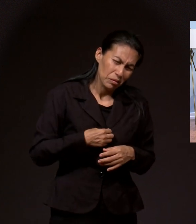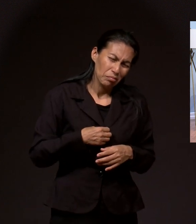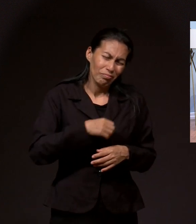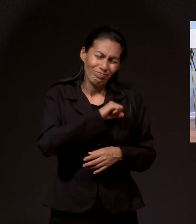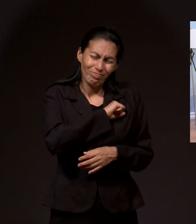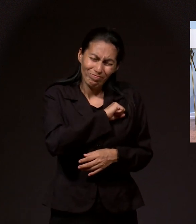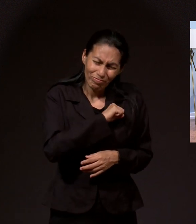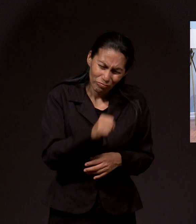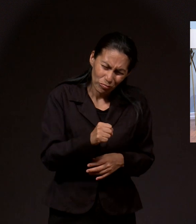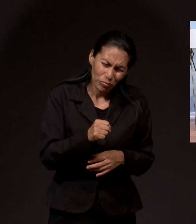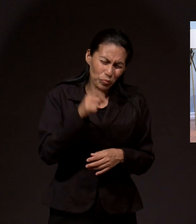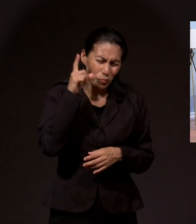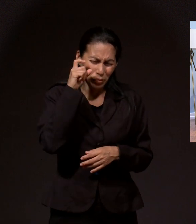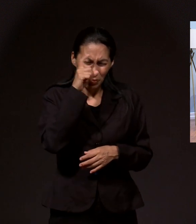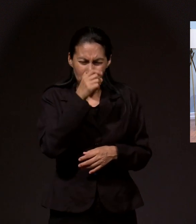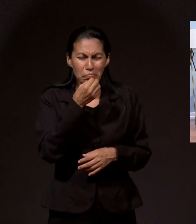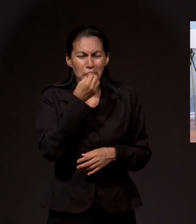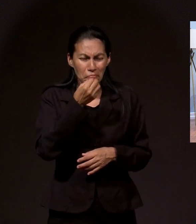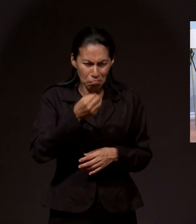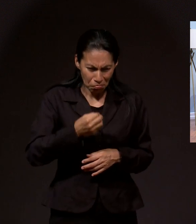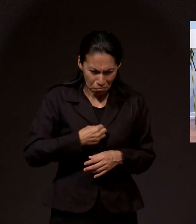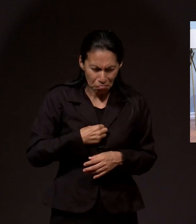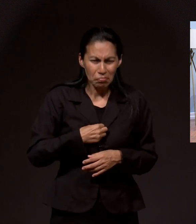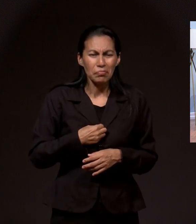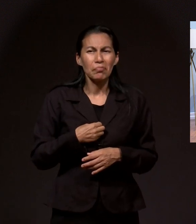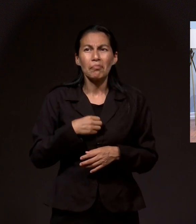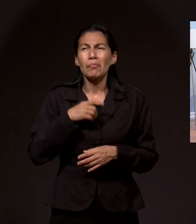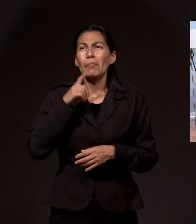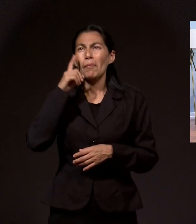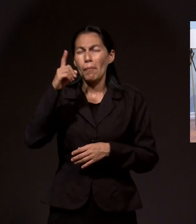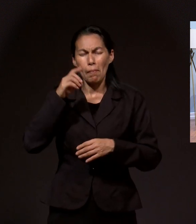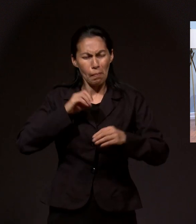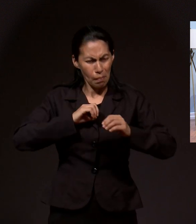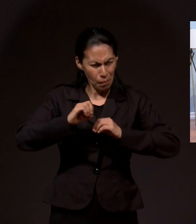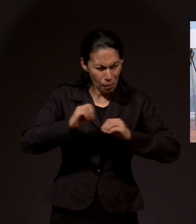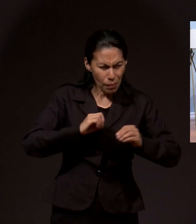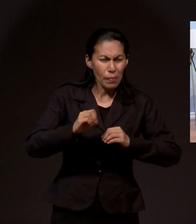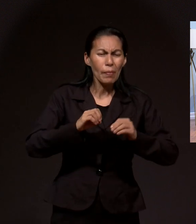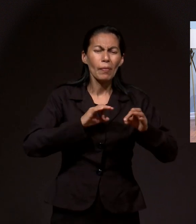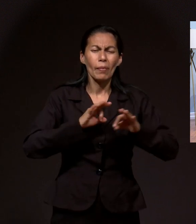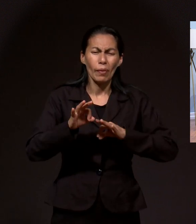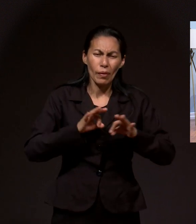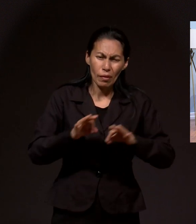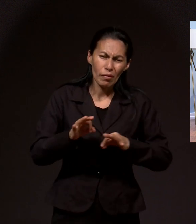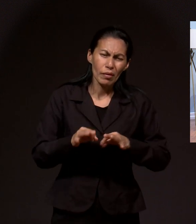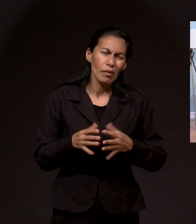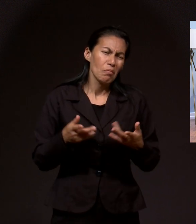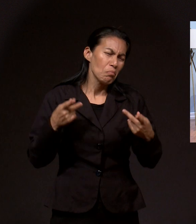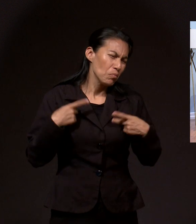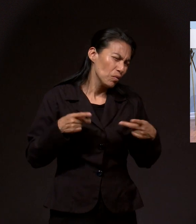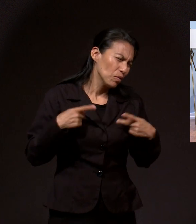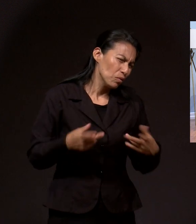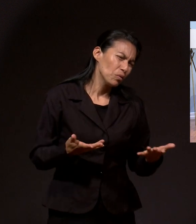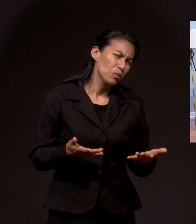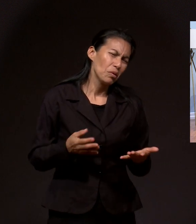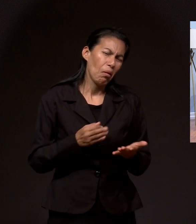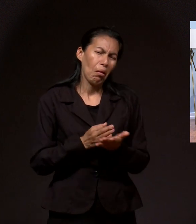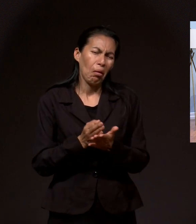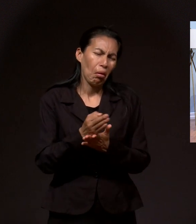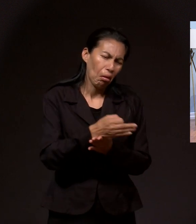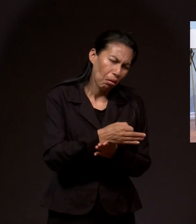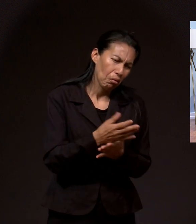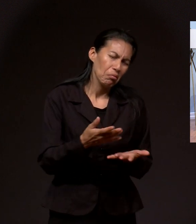mundo, a pesar de la perversidad del ser humano, a pesar de la injusticia y depravación humana,